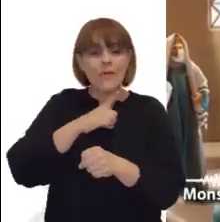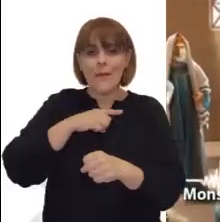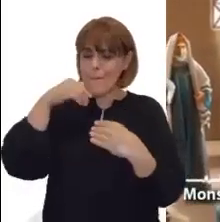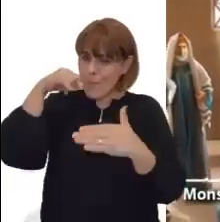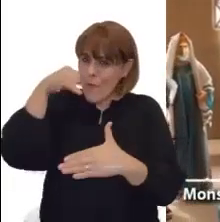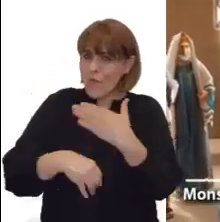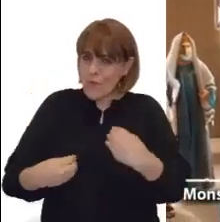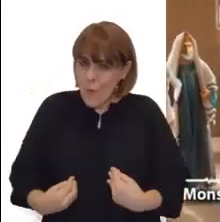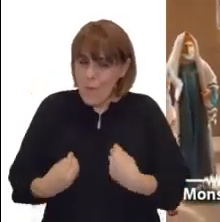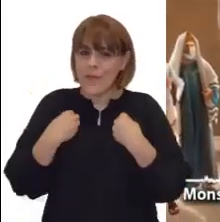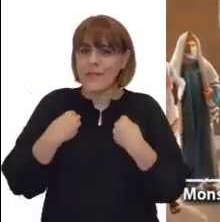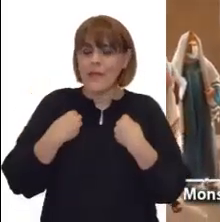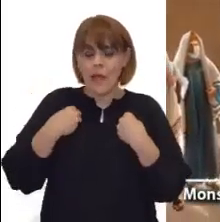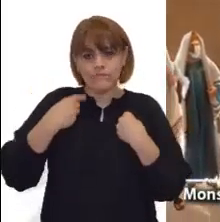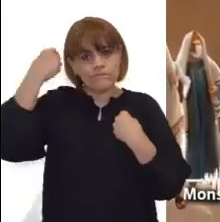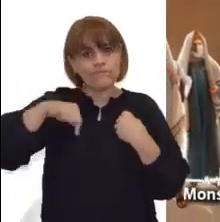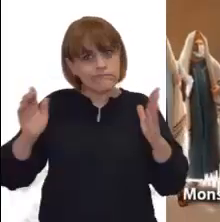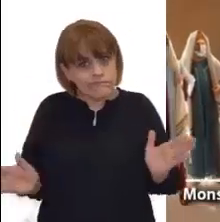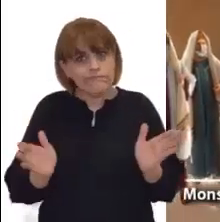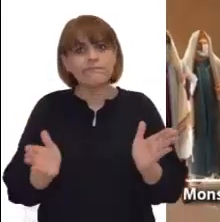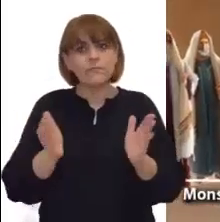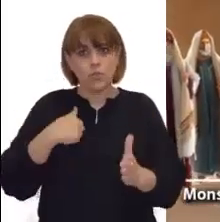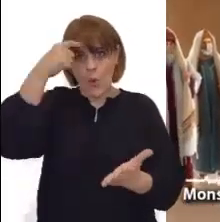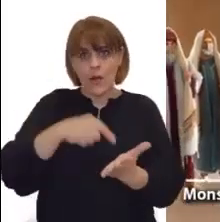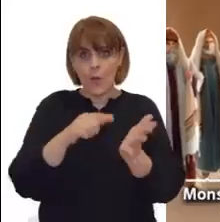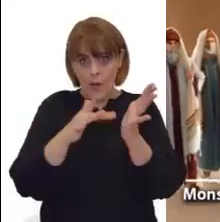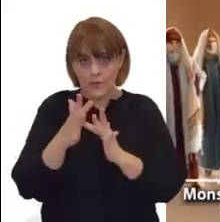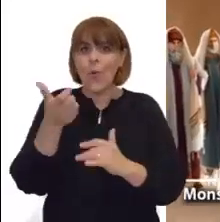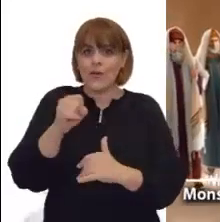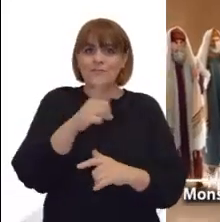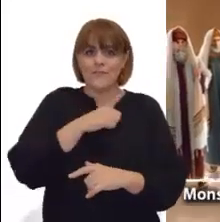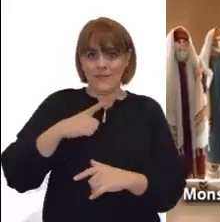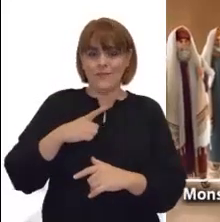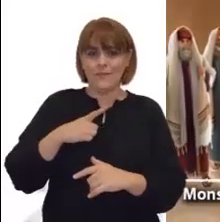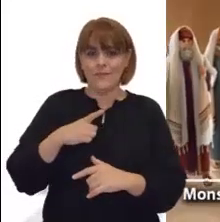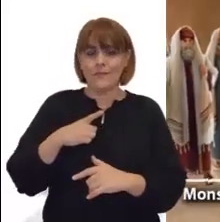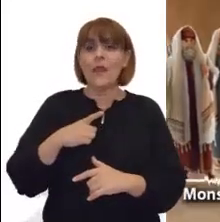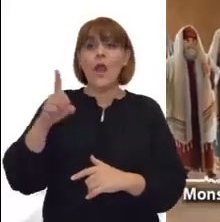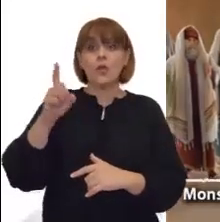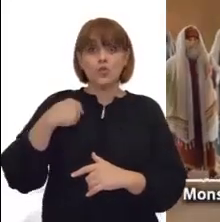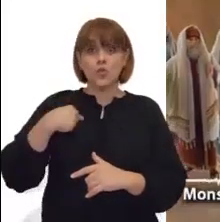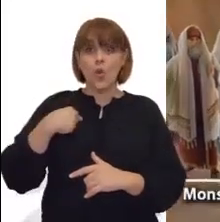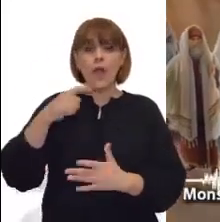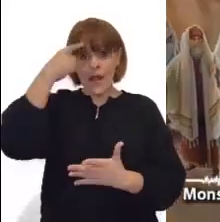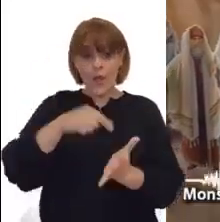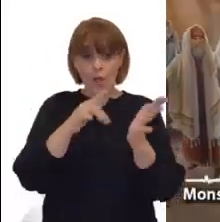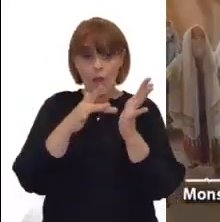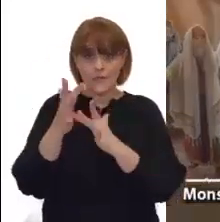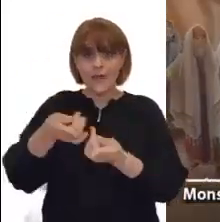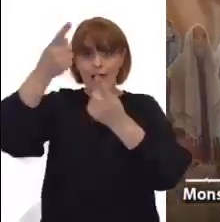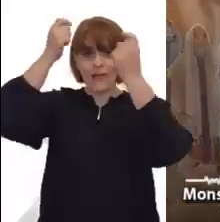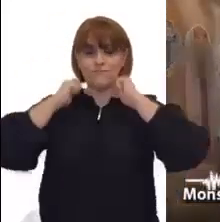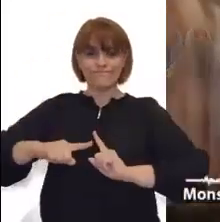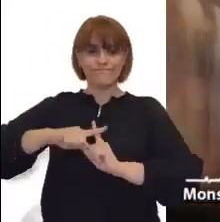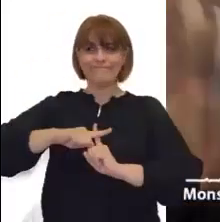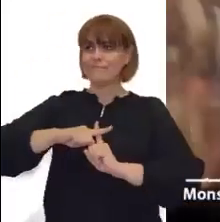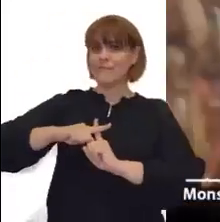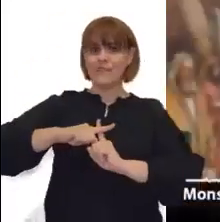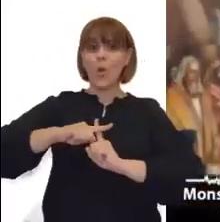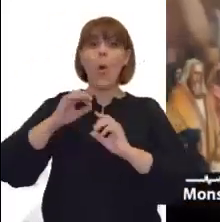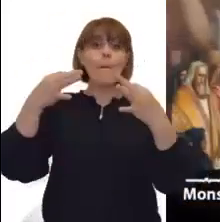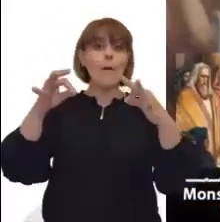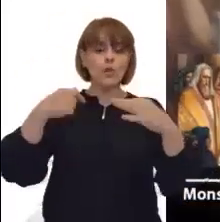cuando cuidamos los formalismos y no la sustancia, cuando nuestras adiciones no hunden sus raíces